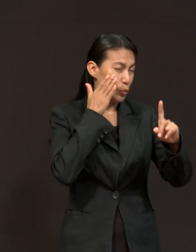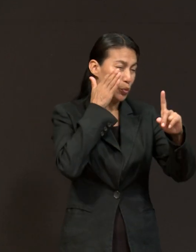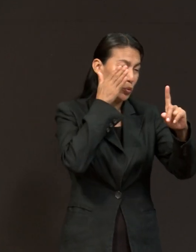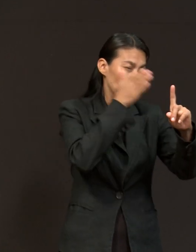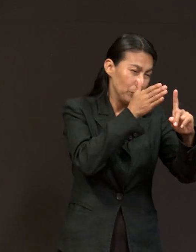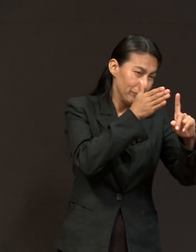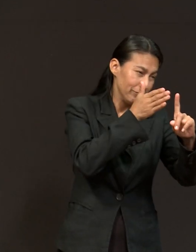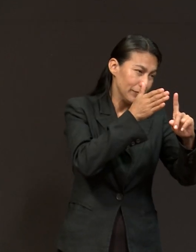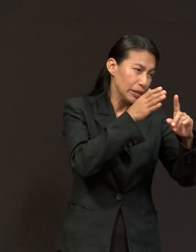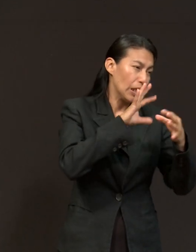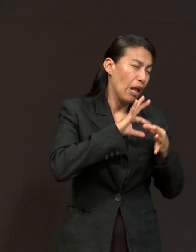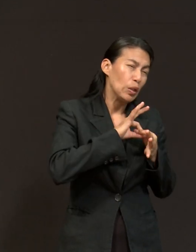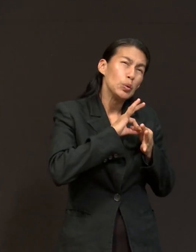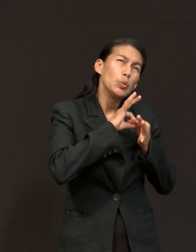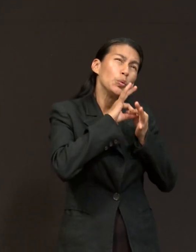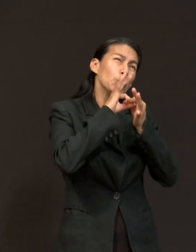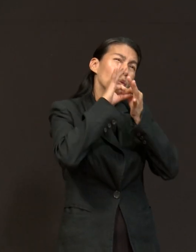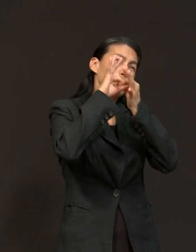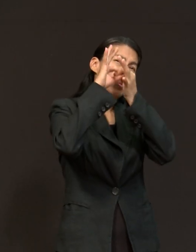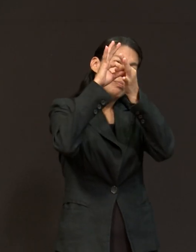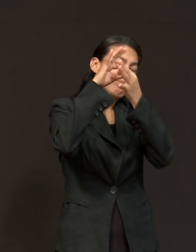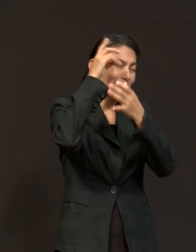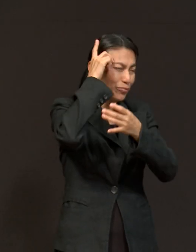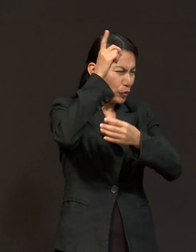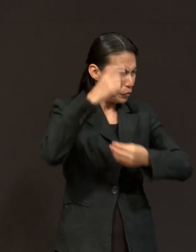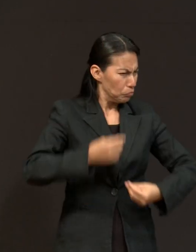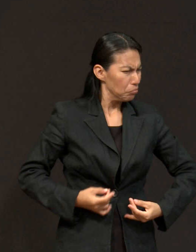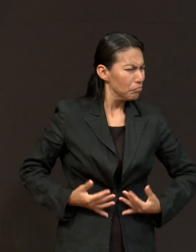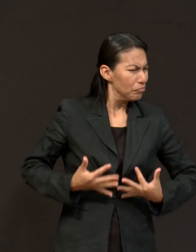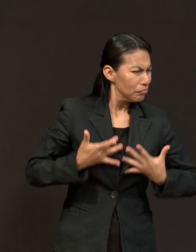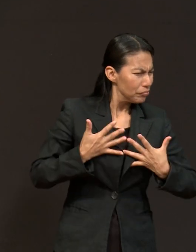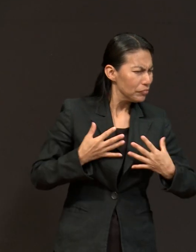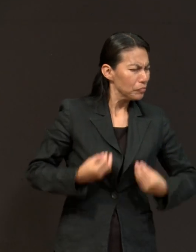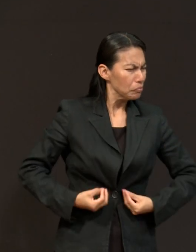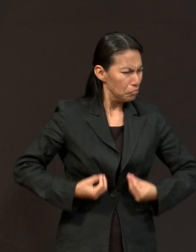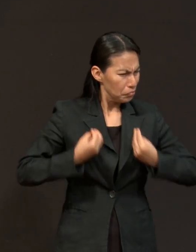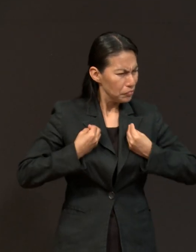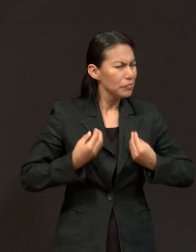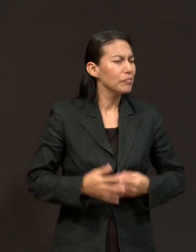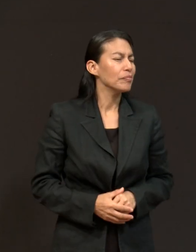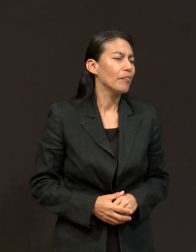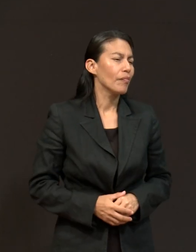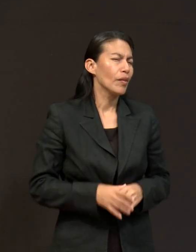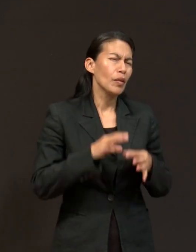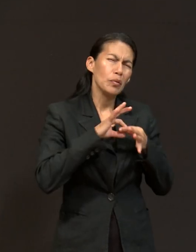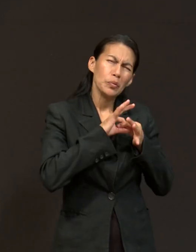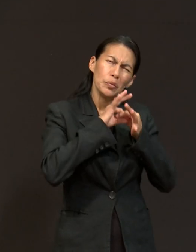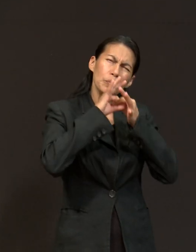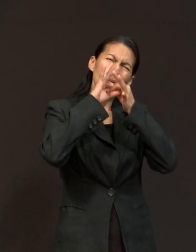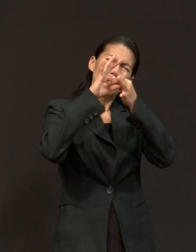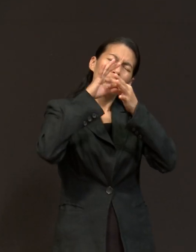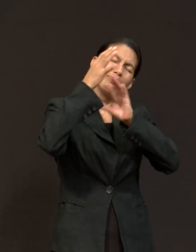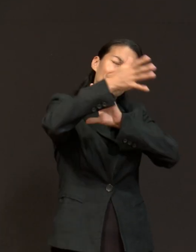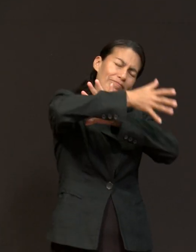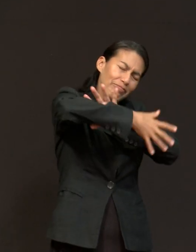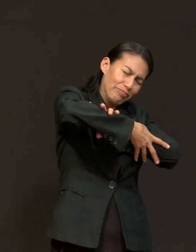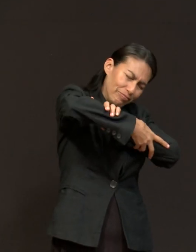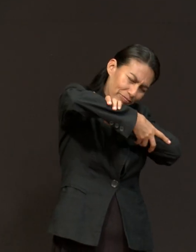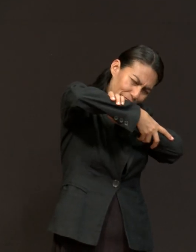de la oración es conectarte con el Dios vivo en una relación íntima de confianza